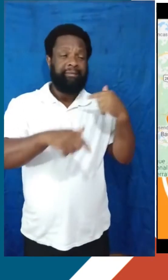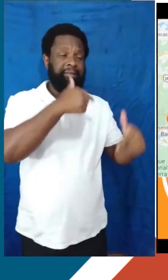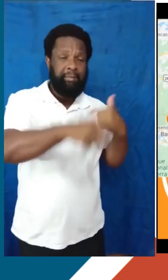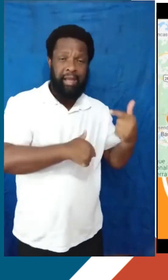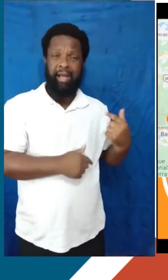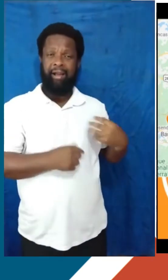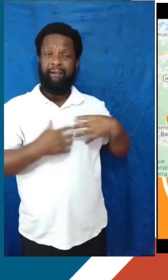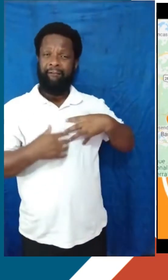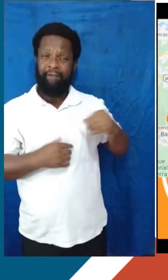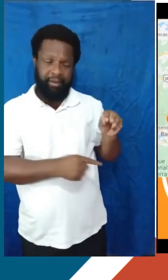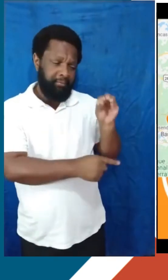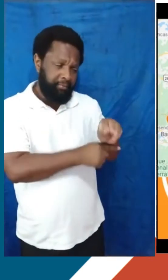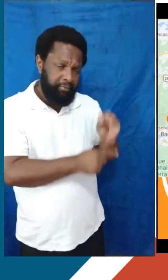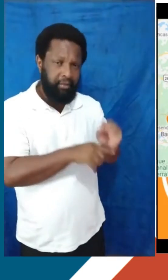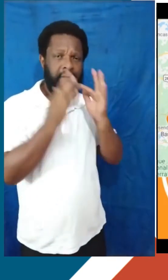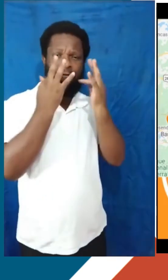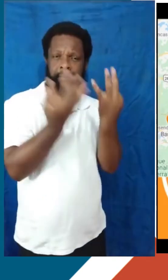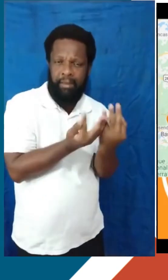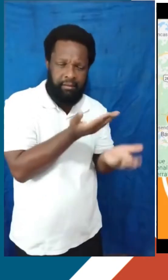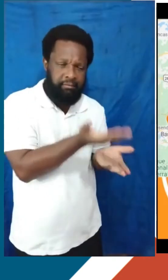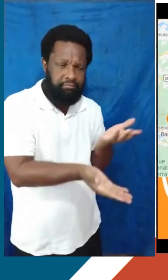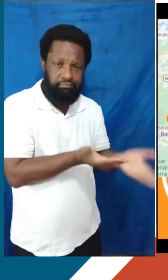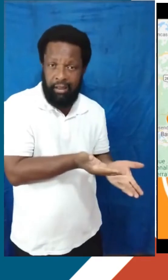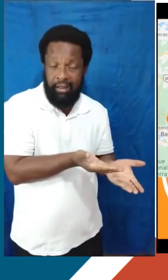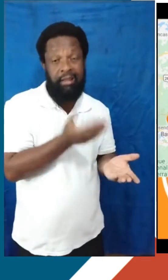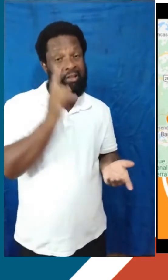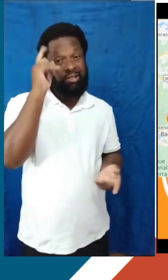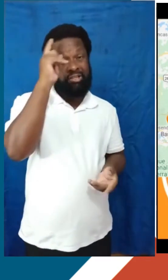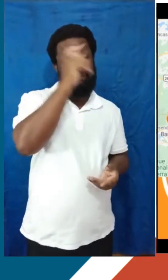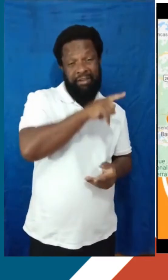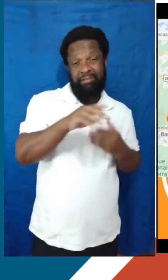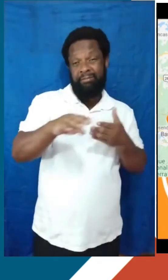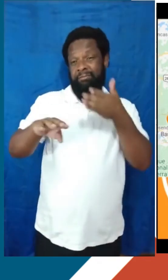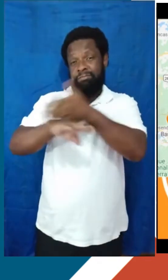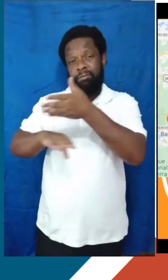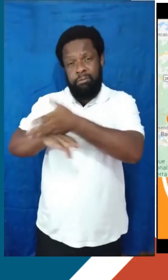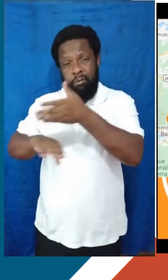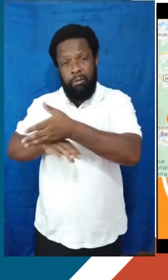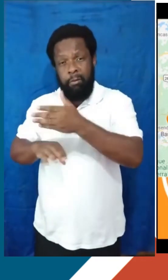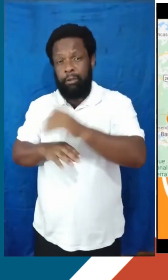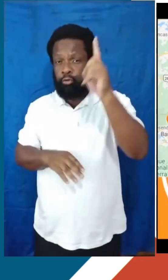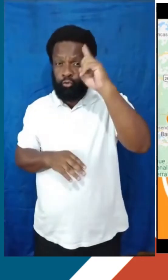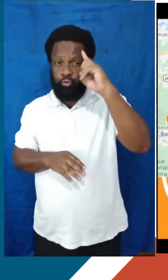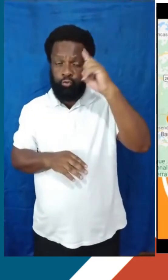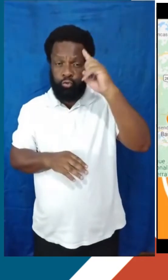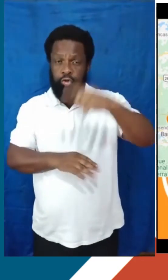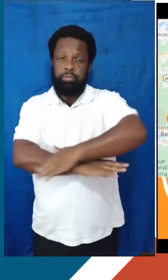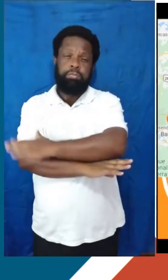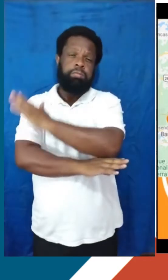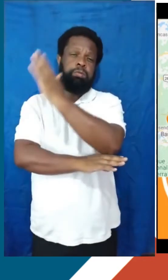já tem filhos, porque já tem uma família. Enfim, tem uma certa dificuldade de dedicar muito tempo diário fixo